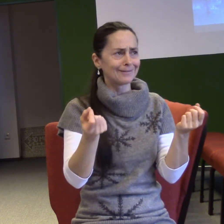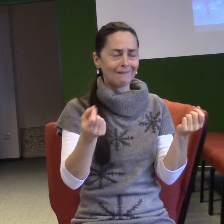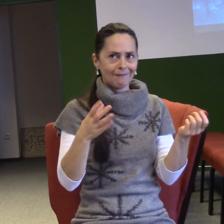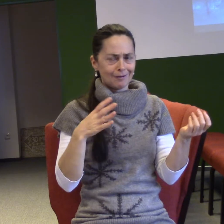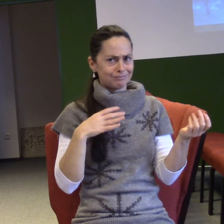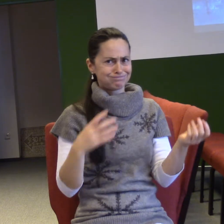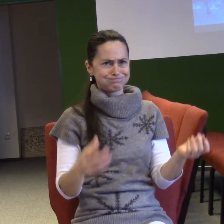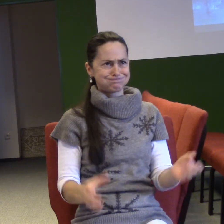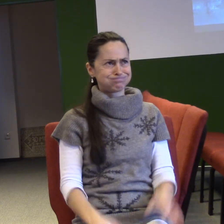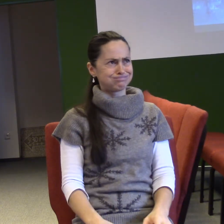tohle si Bože přišel.